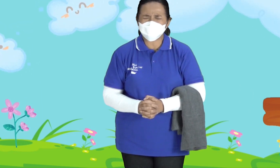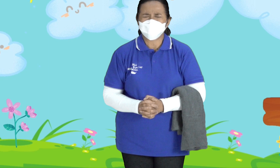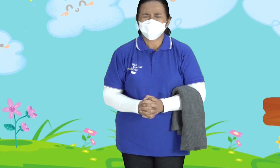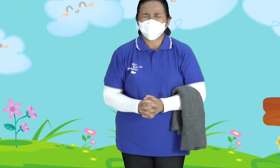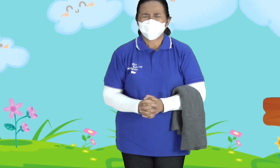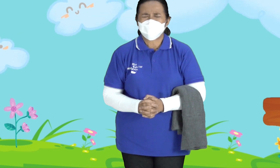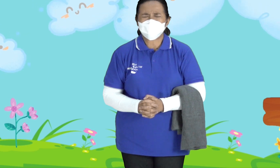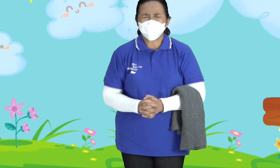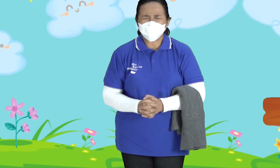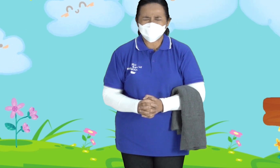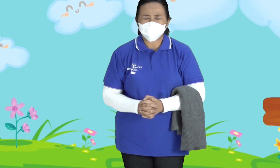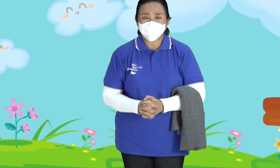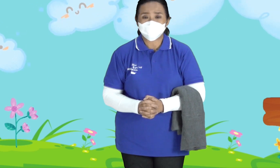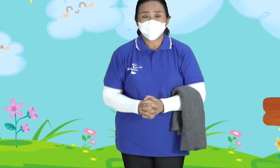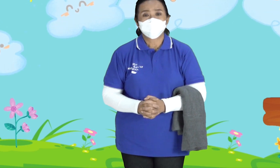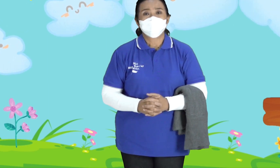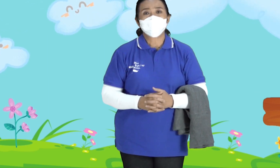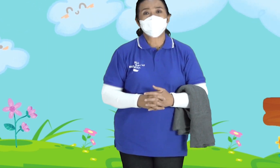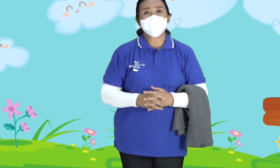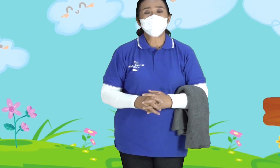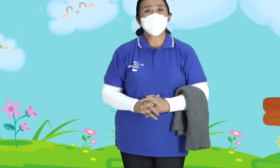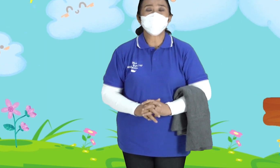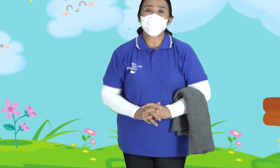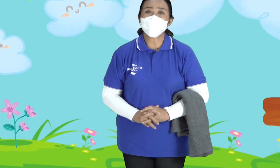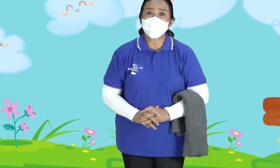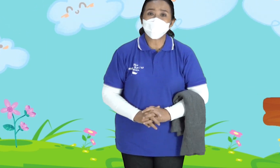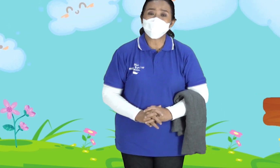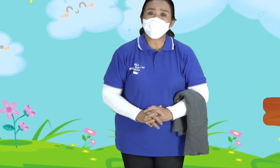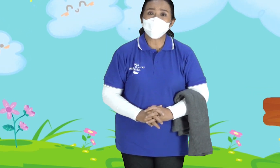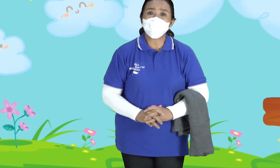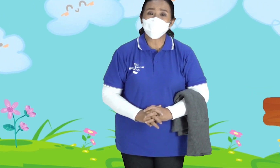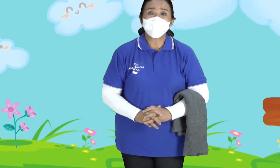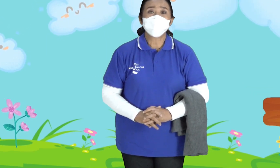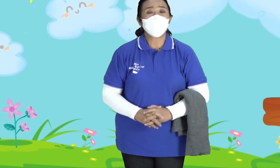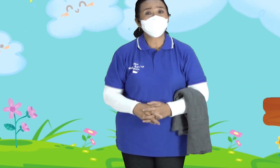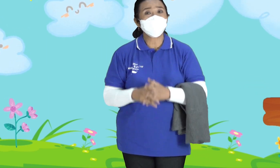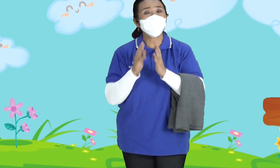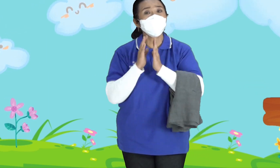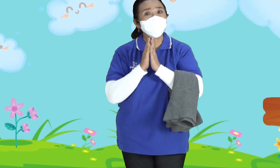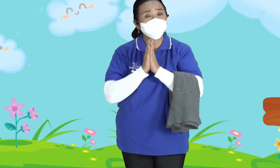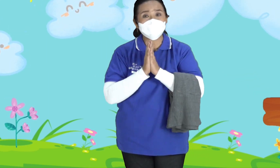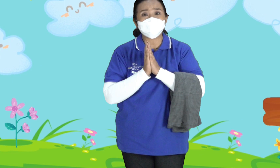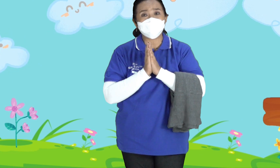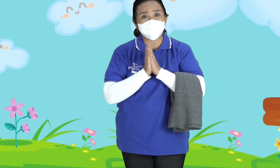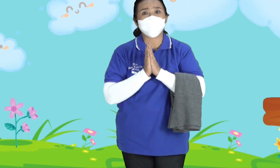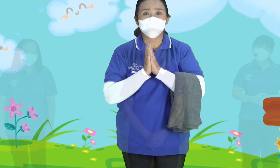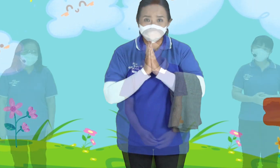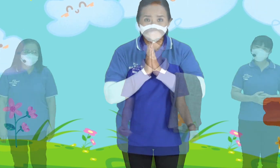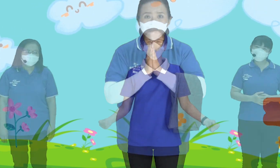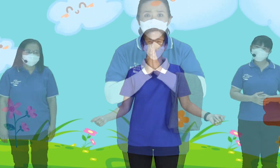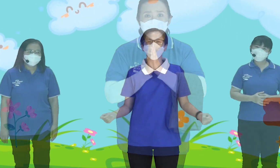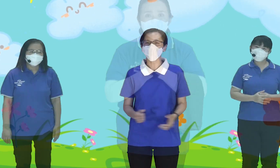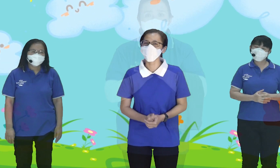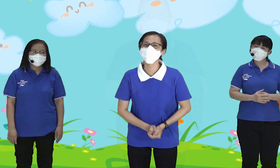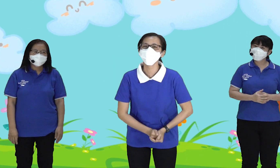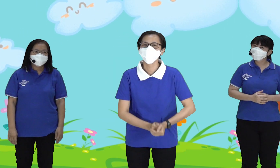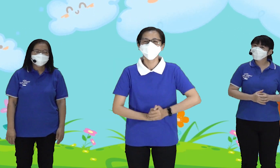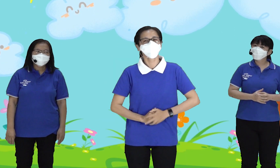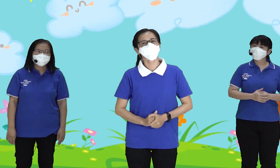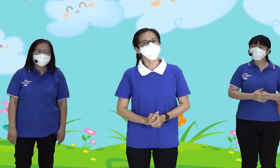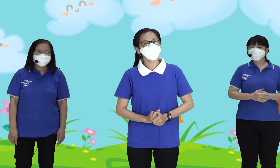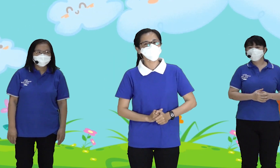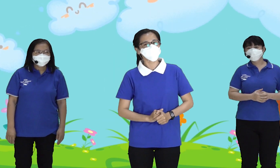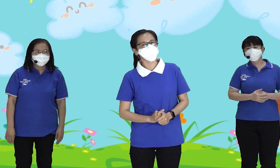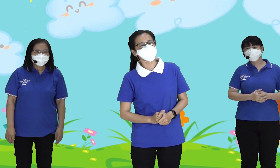Yesus Amin Anak Anak Firman Tuhan Sampai Disini Tuhan Yesus Memberkati Anak Anak